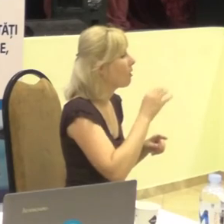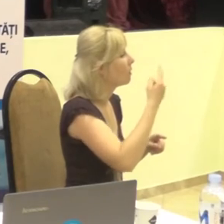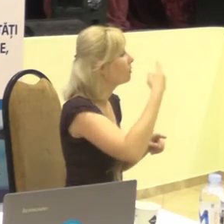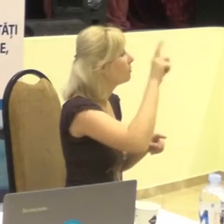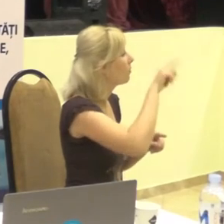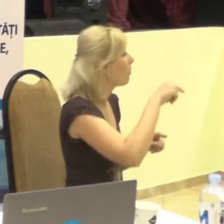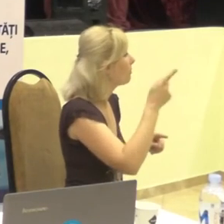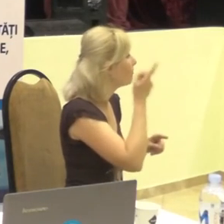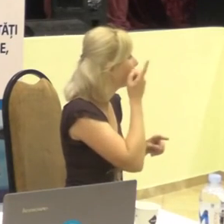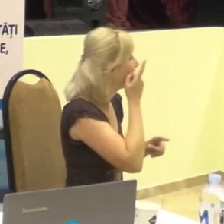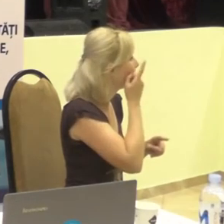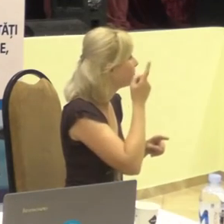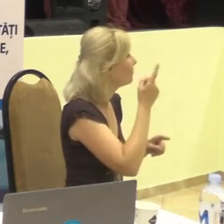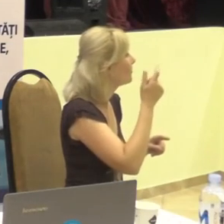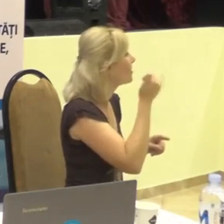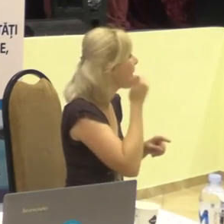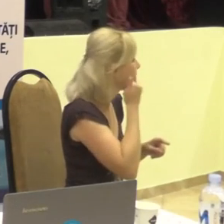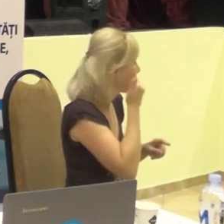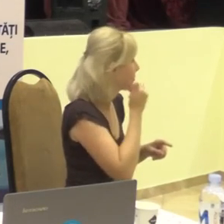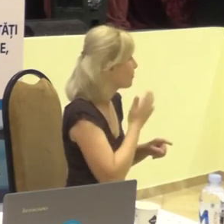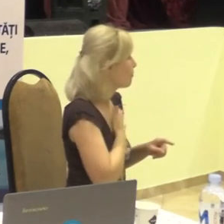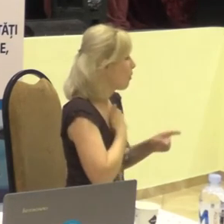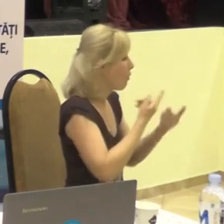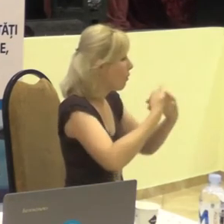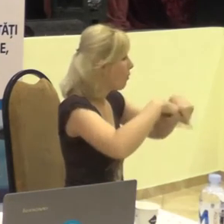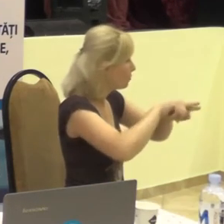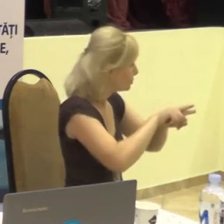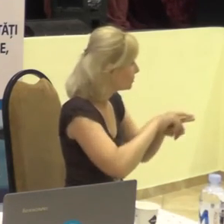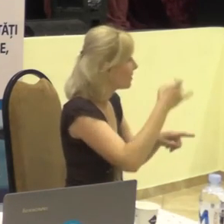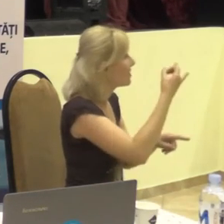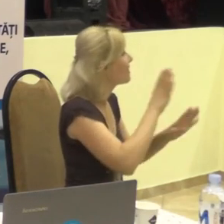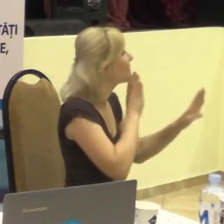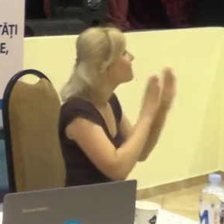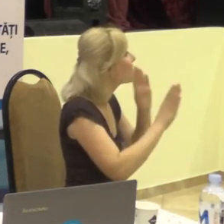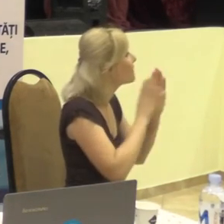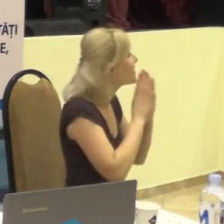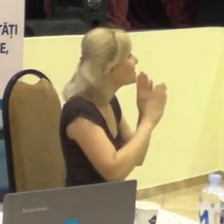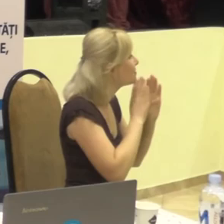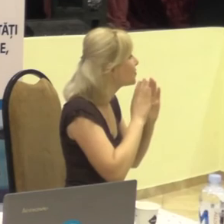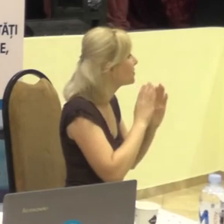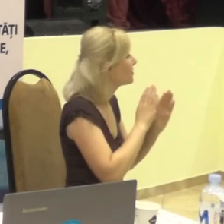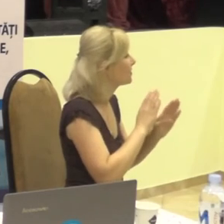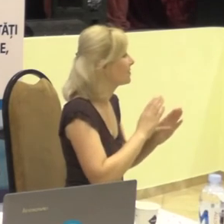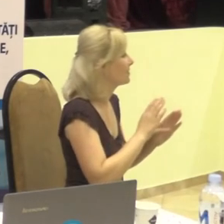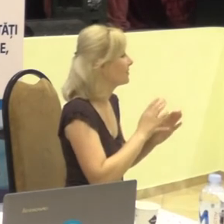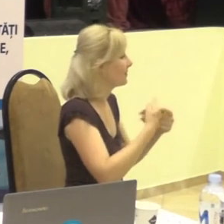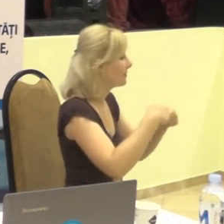Asociației Surzilor cu pagina web, este vorba despre